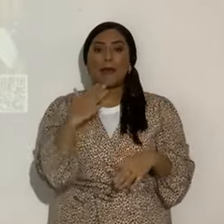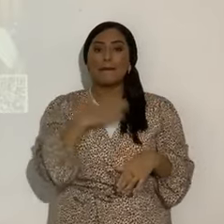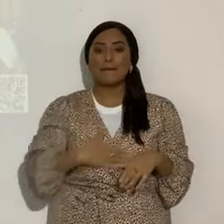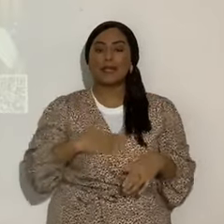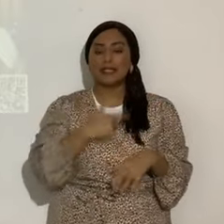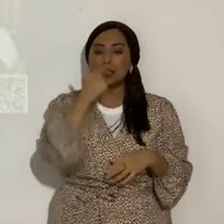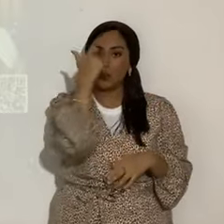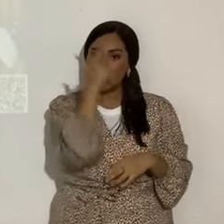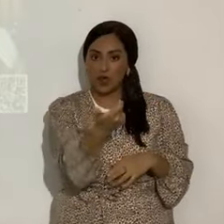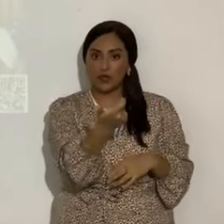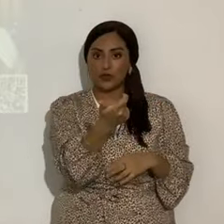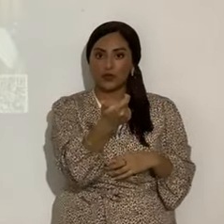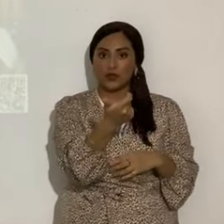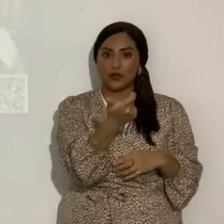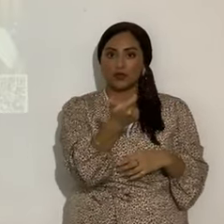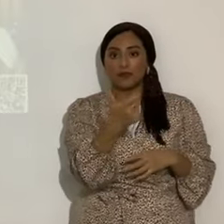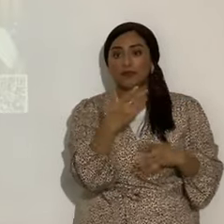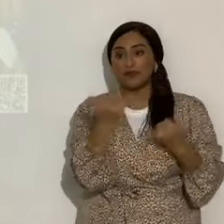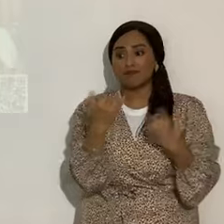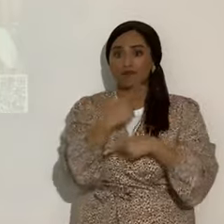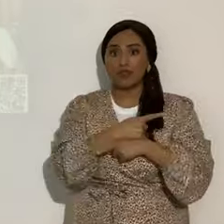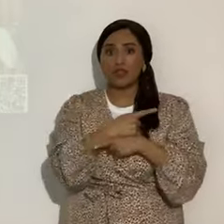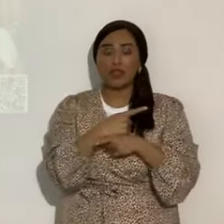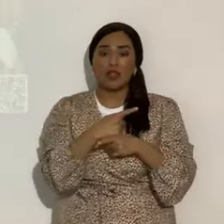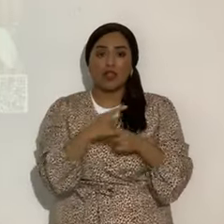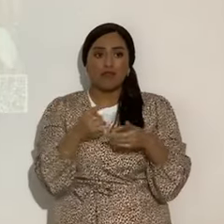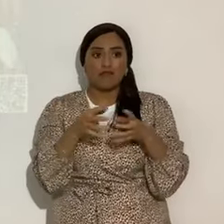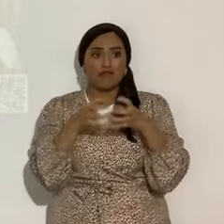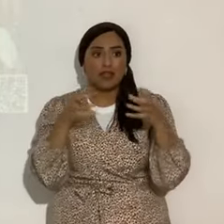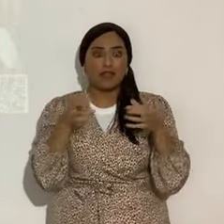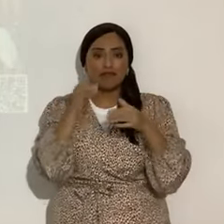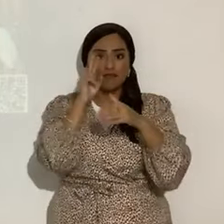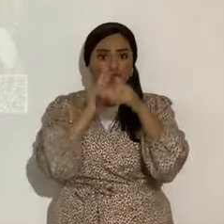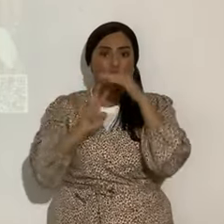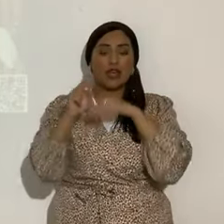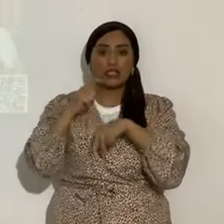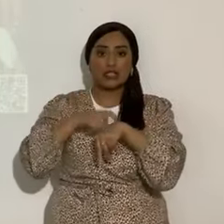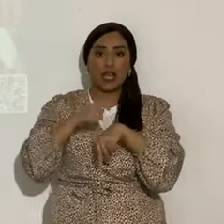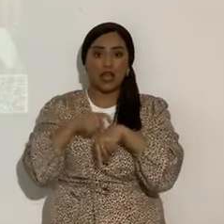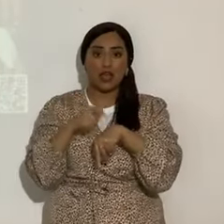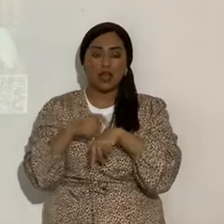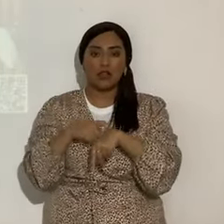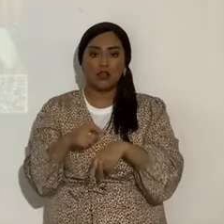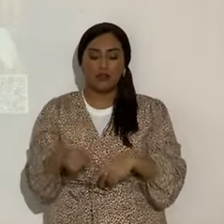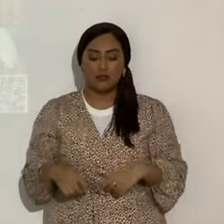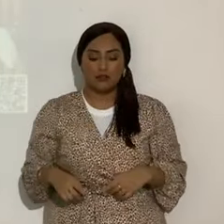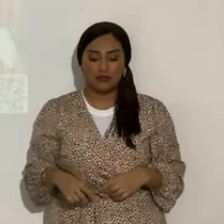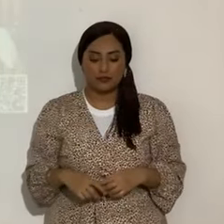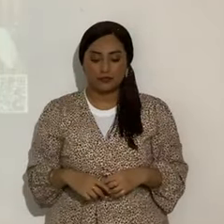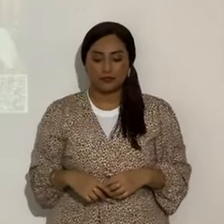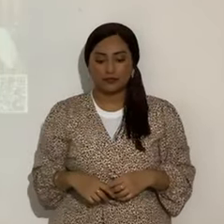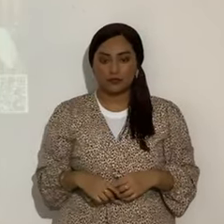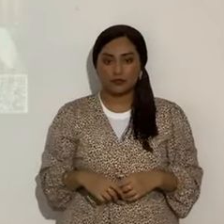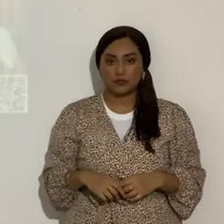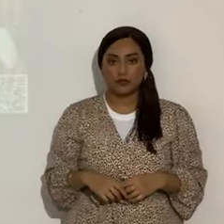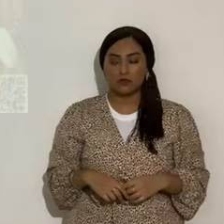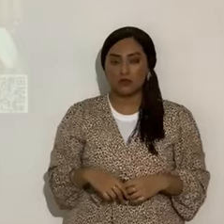véanla, por favor. Estamos viviendo momentos súper proféticos. Perdón por la expresión, pero no encuentro otra. Voy a hacer solamente un